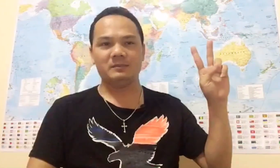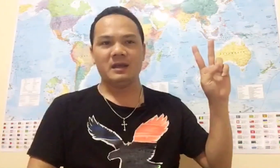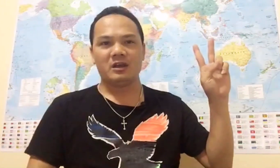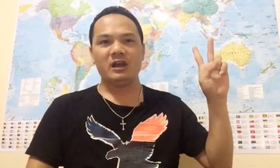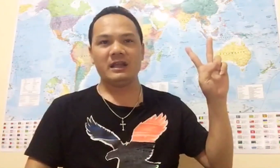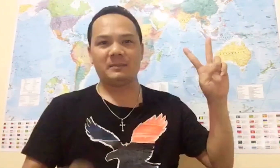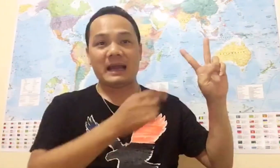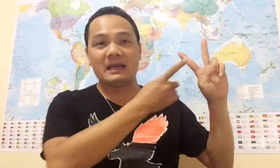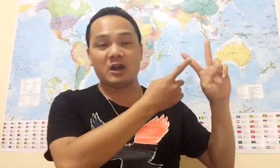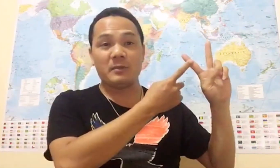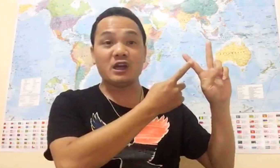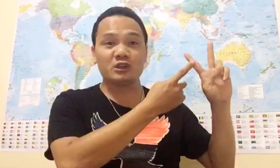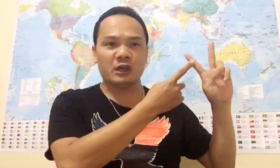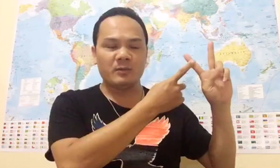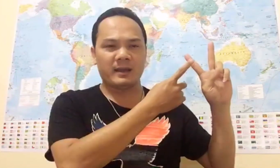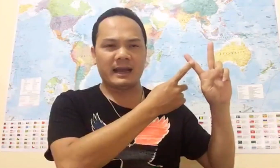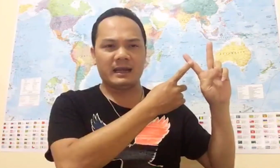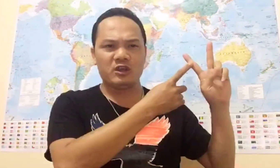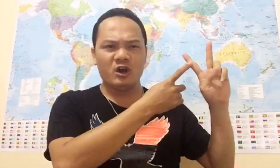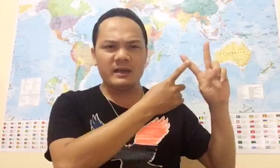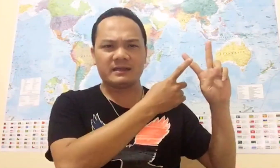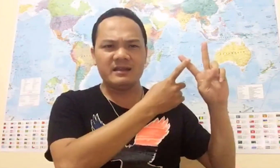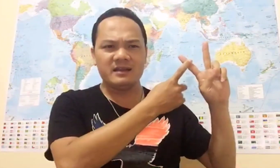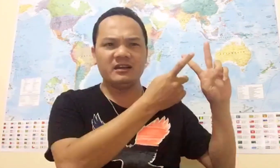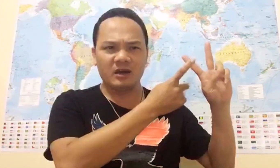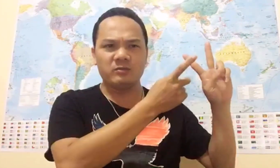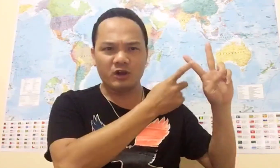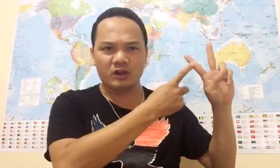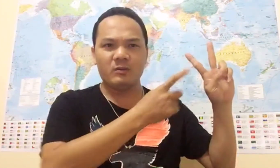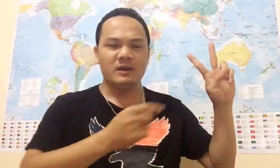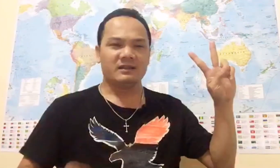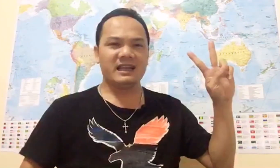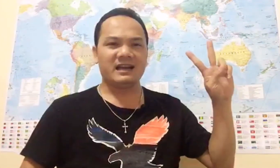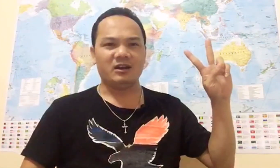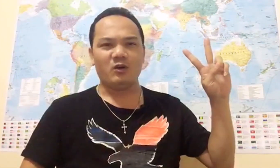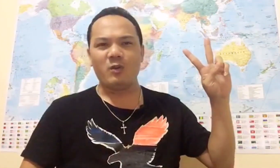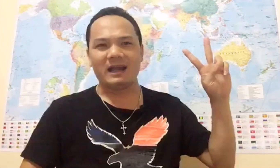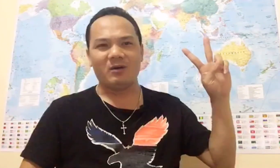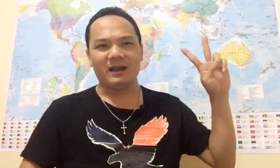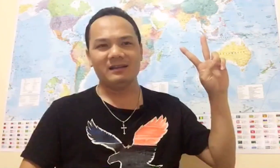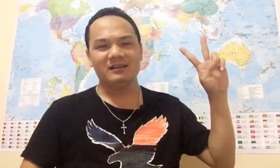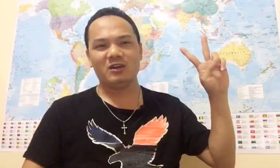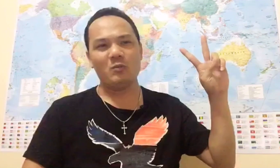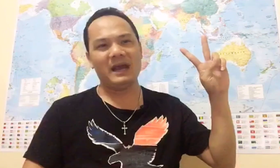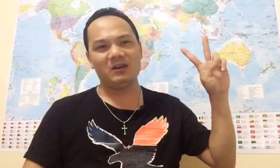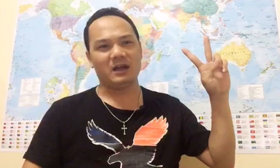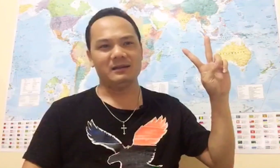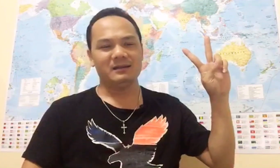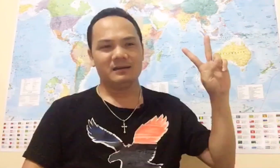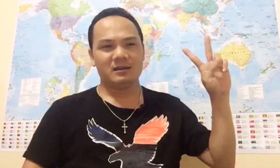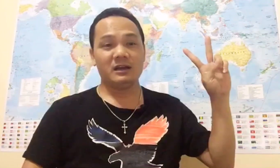Khối Liên Hiệp Anh nó mà thức tỉnh một cái Là vô địch thế giới không đối thủ Tiếc là nó ngủ quá lâu rồi Nó ngủ mê luôn rồi Khối